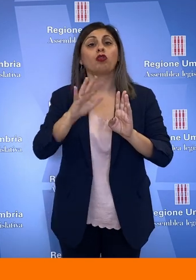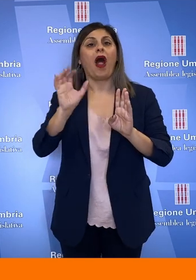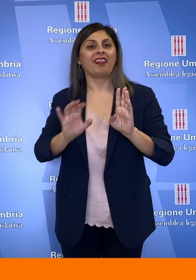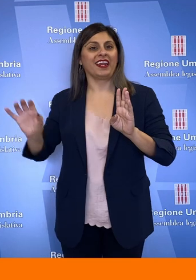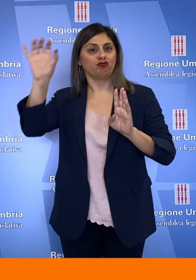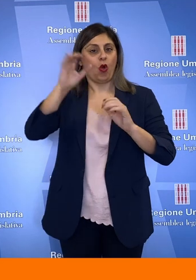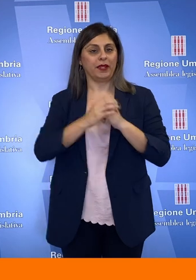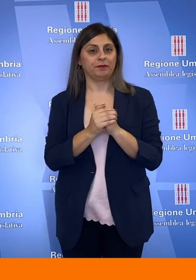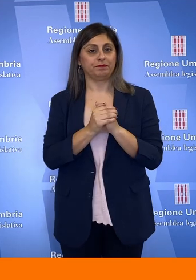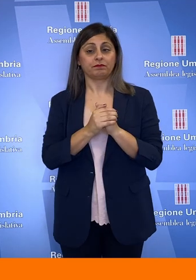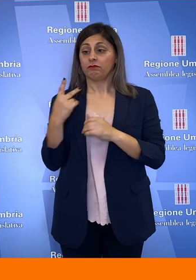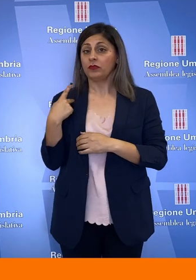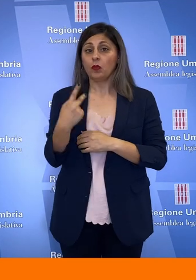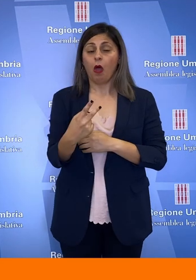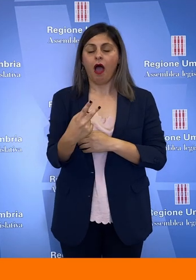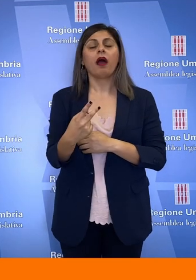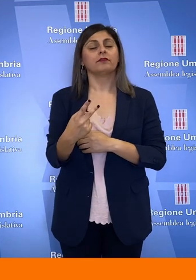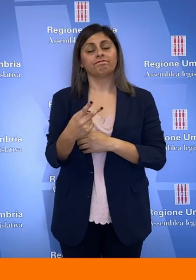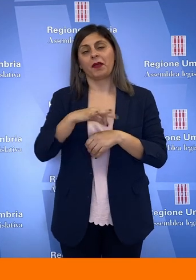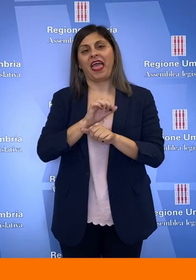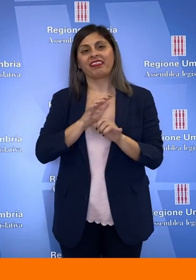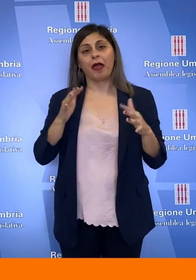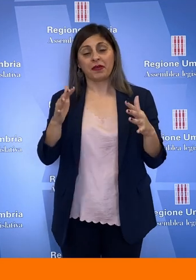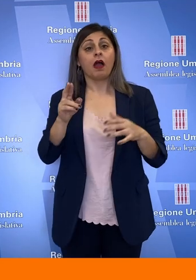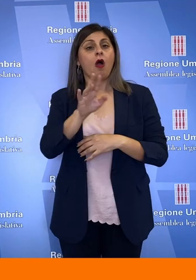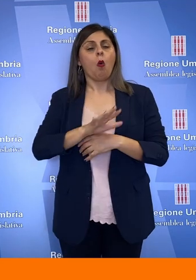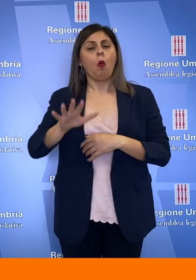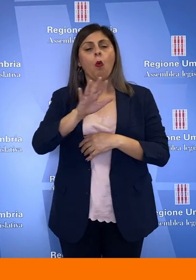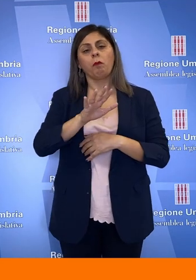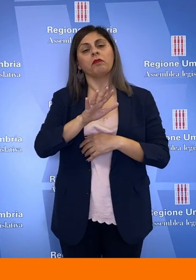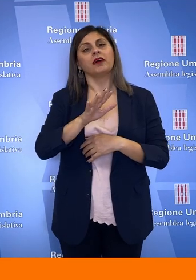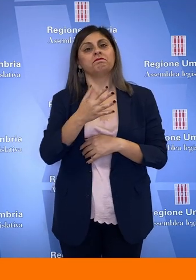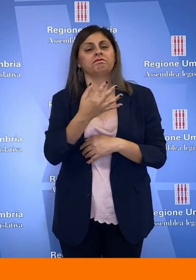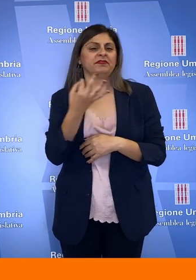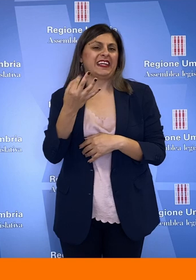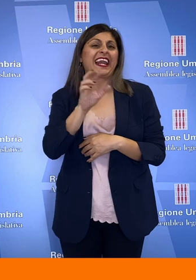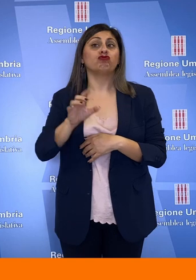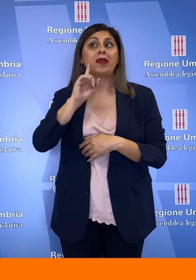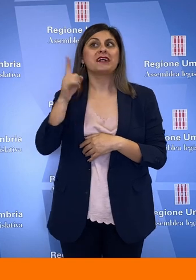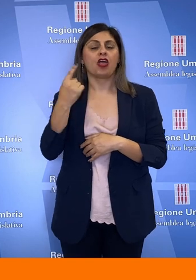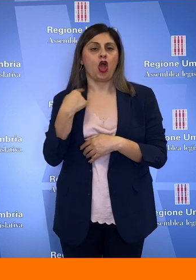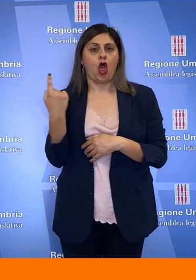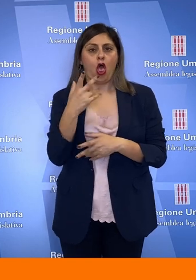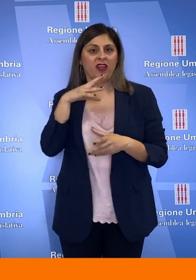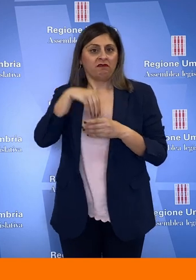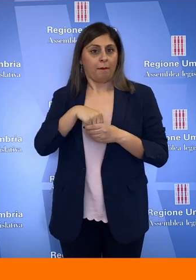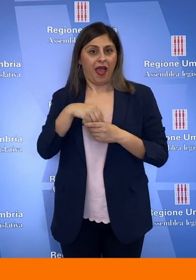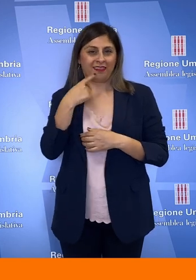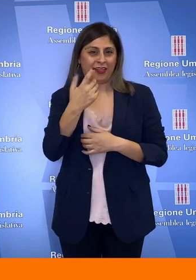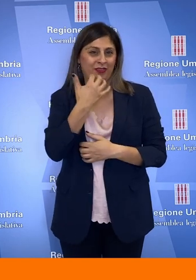regioni. Gli ultimi due anni sono stati segnati dalla pandemia, l'Umbria ne è uscita tra le regioni migliori, ha sottolineato Donatella Tesei. Anche se il